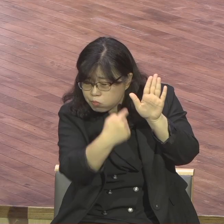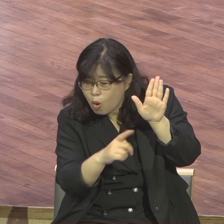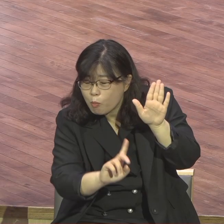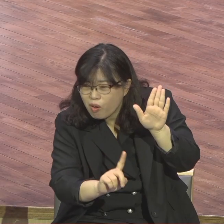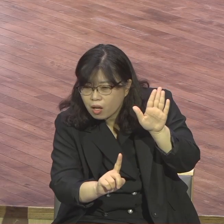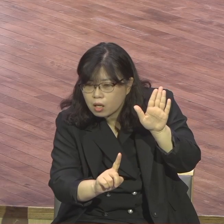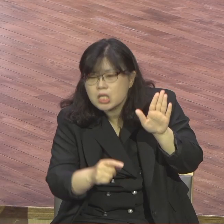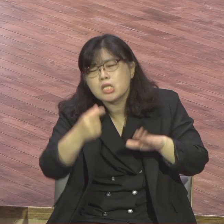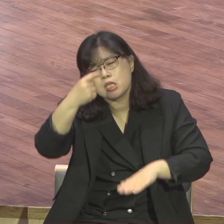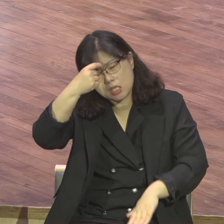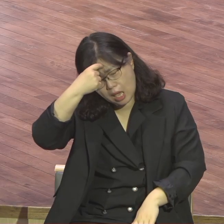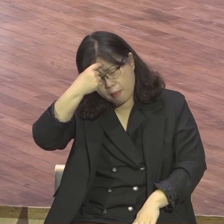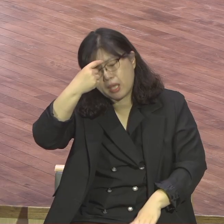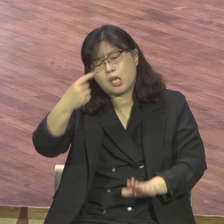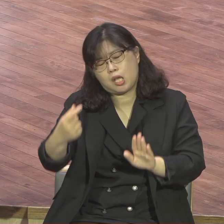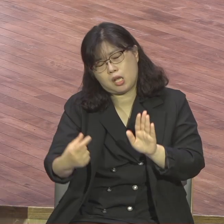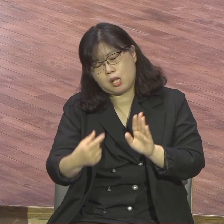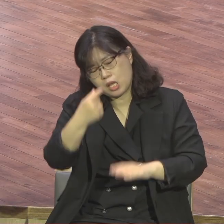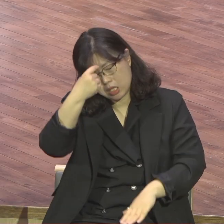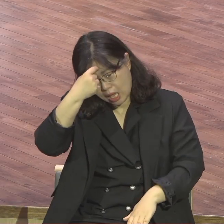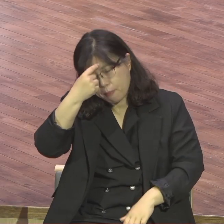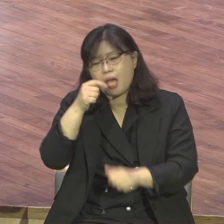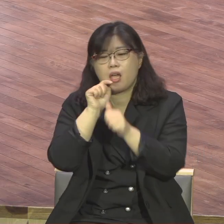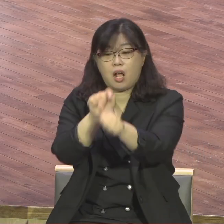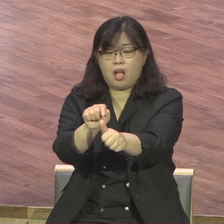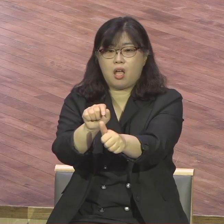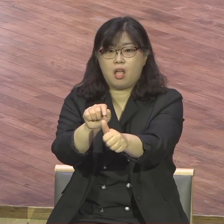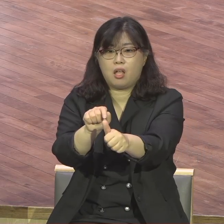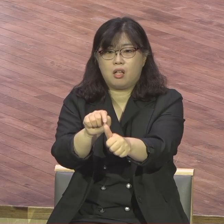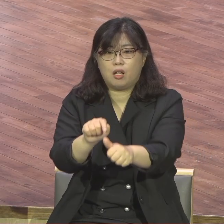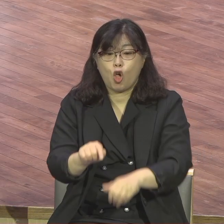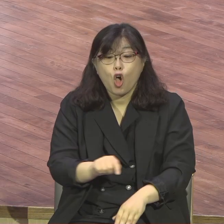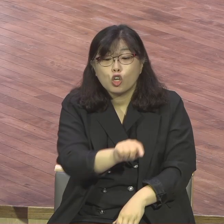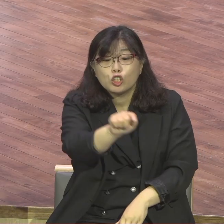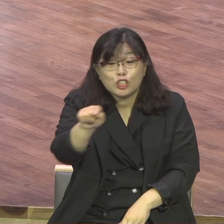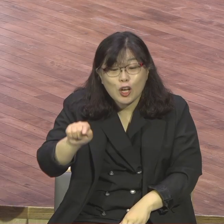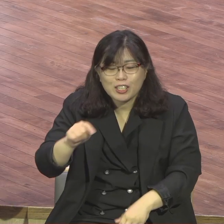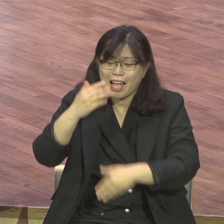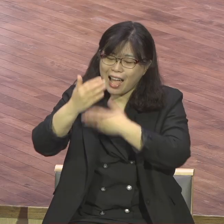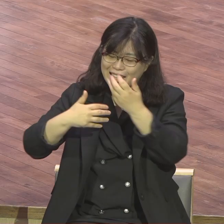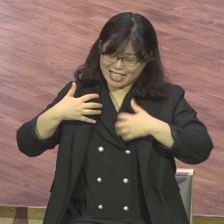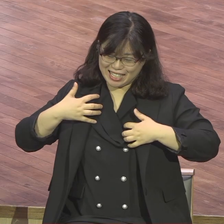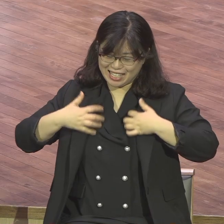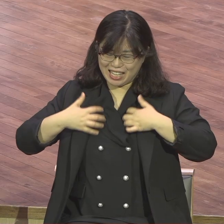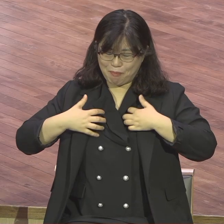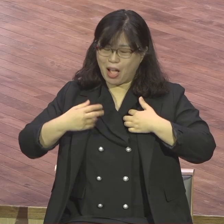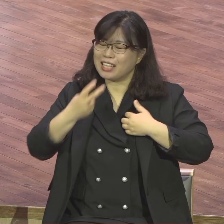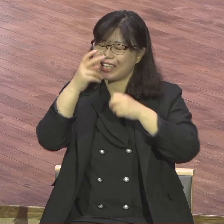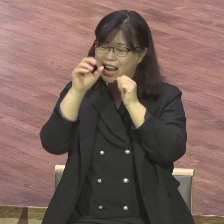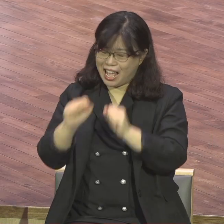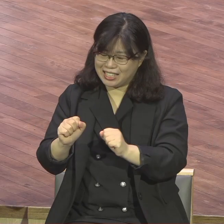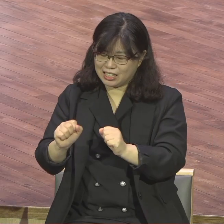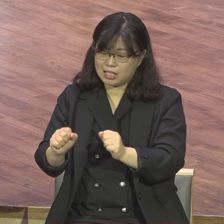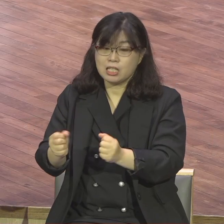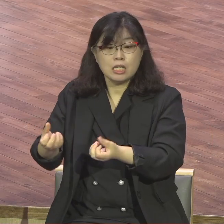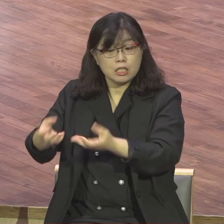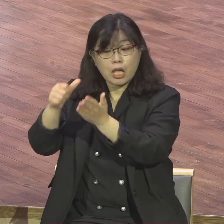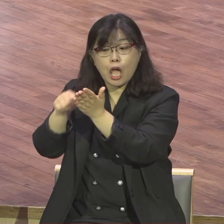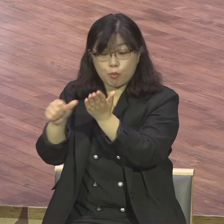너의 몸을 하나님이 기뻐하시는 거룩한 산채물로 드리라 이는 너희가 드릴 영적